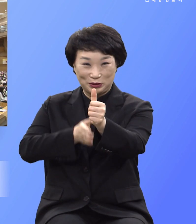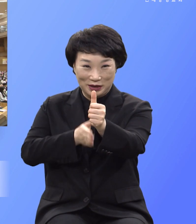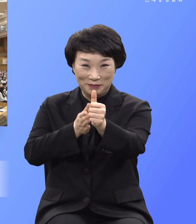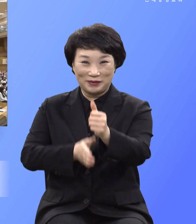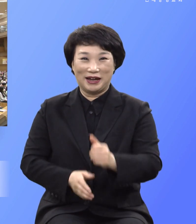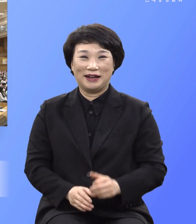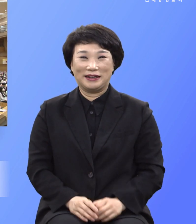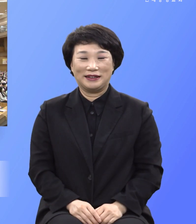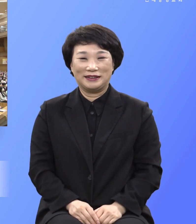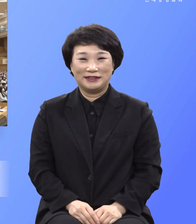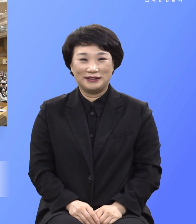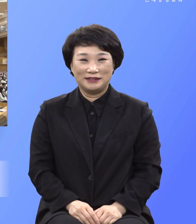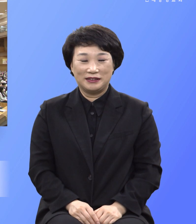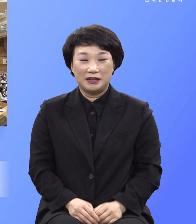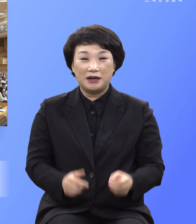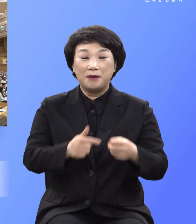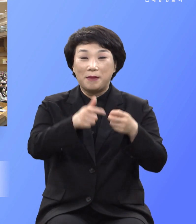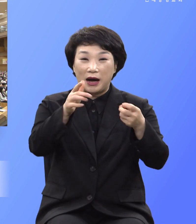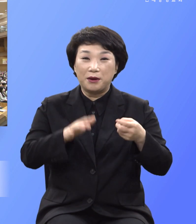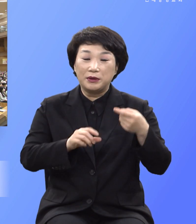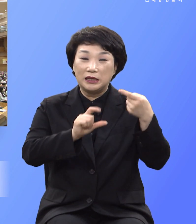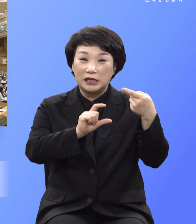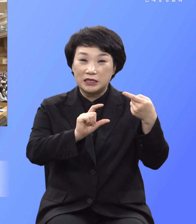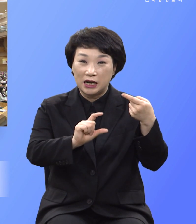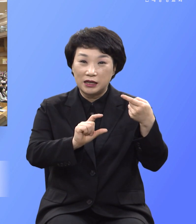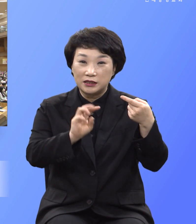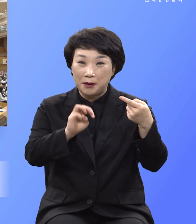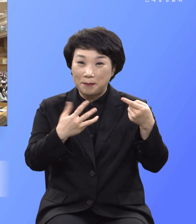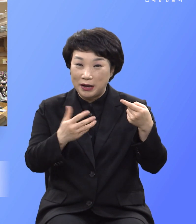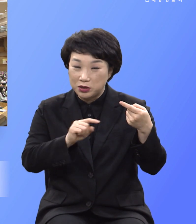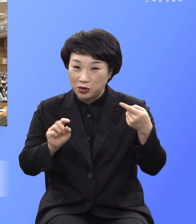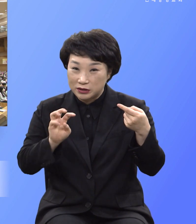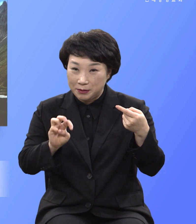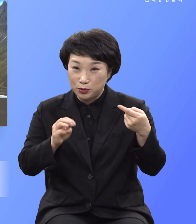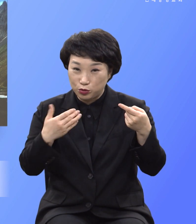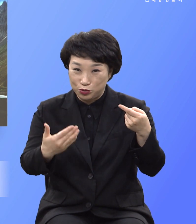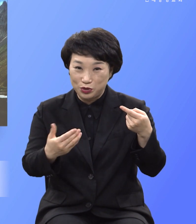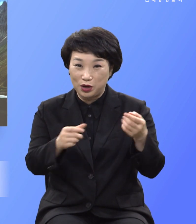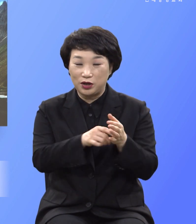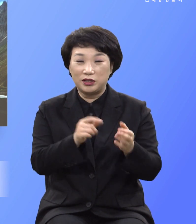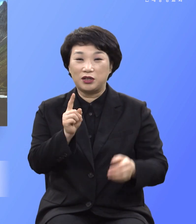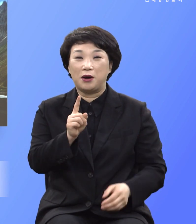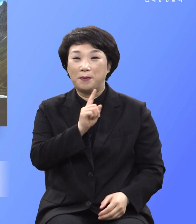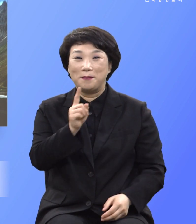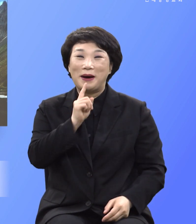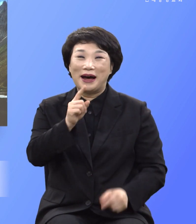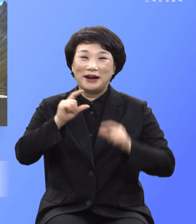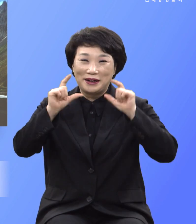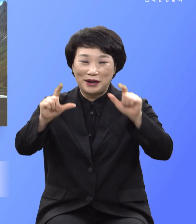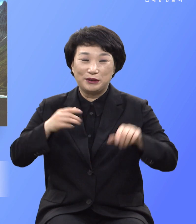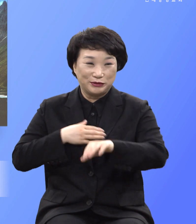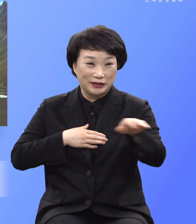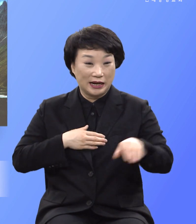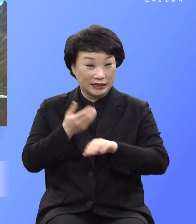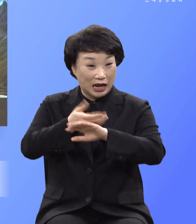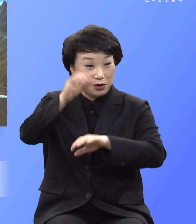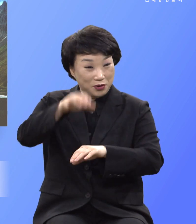마가복음 1장 38절로 39절에 이르시되 우리가 다른 가까운